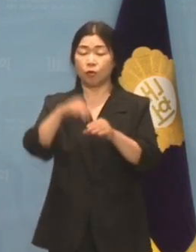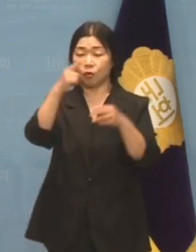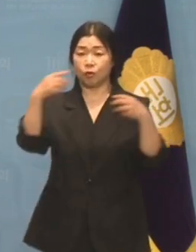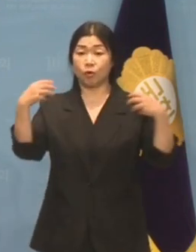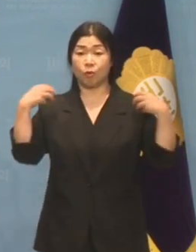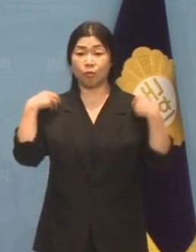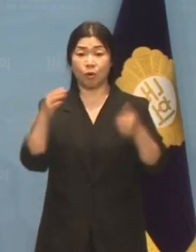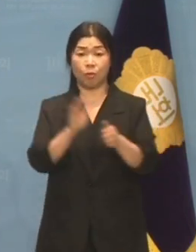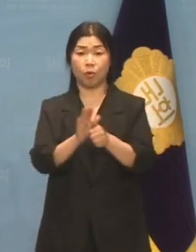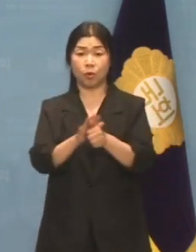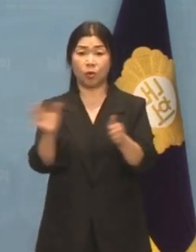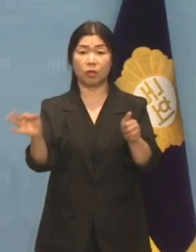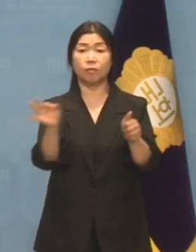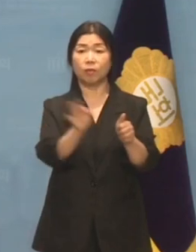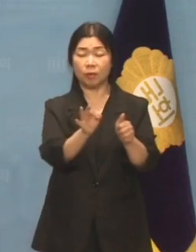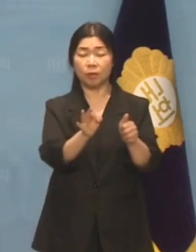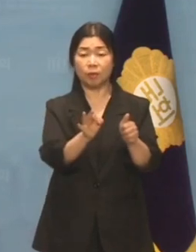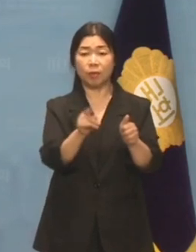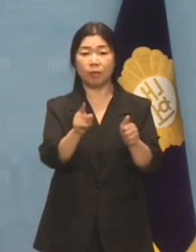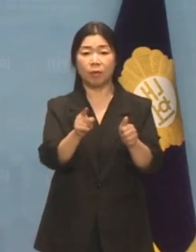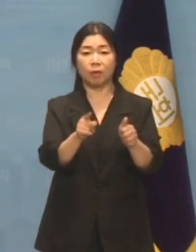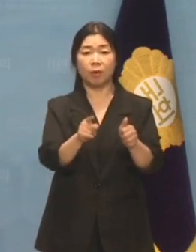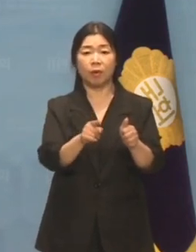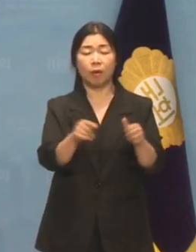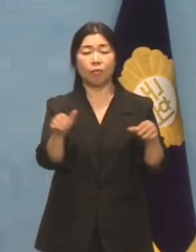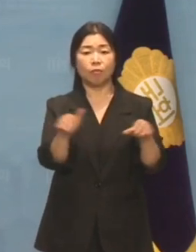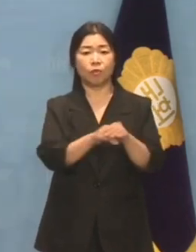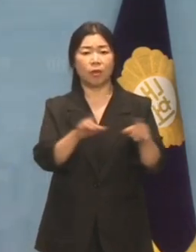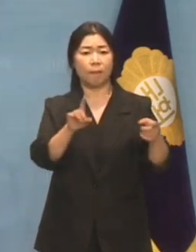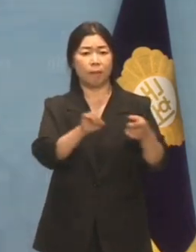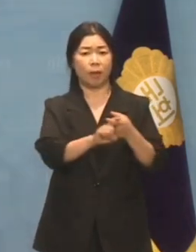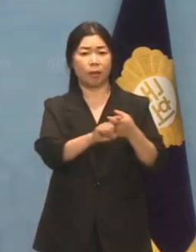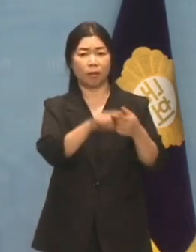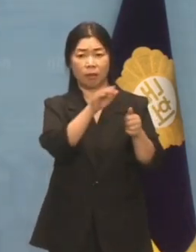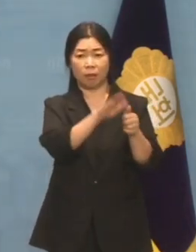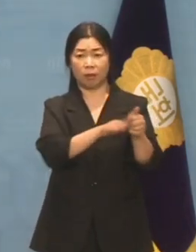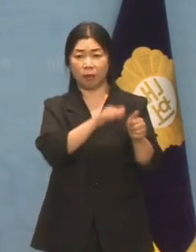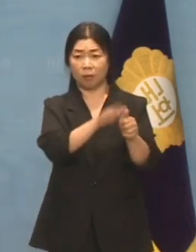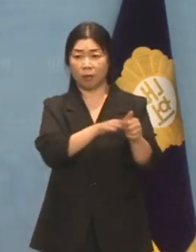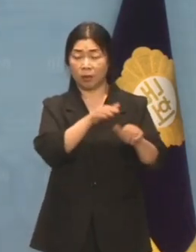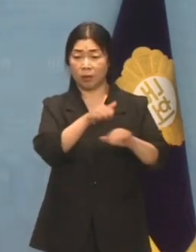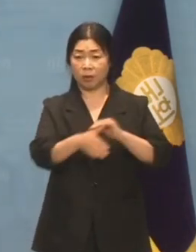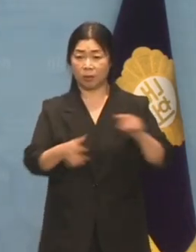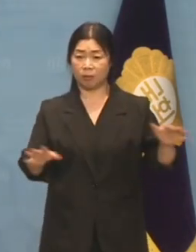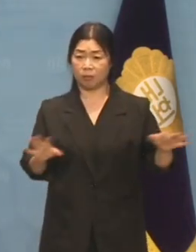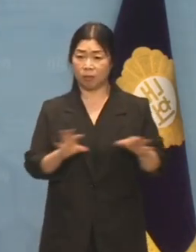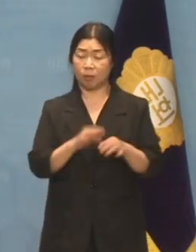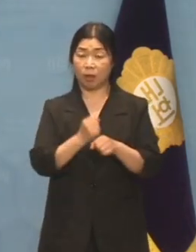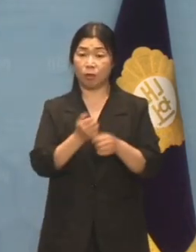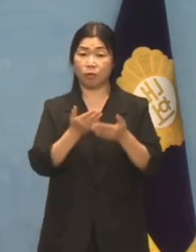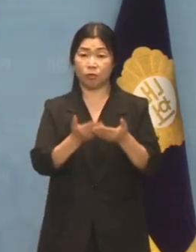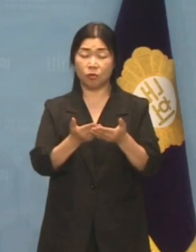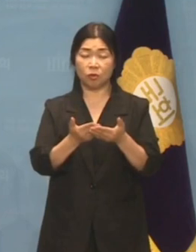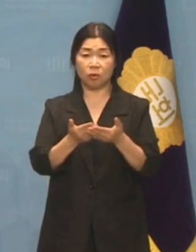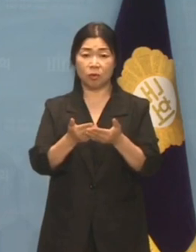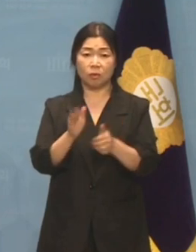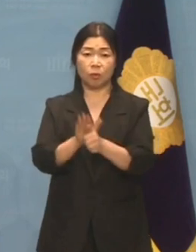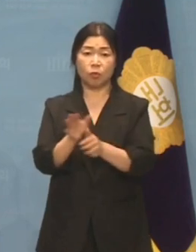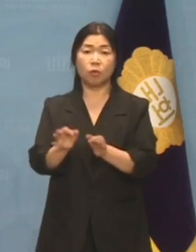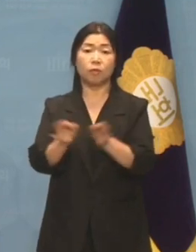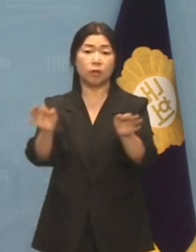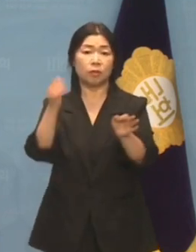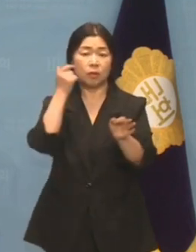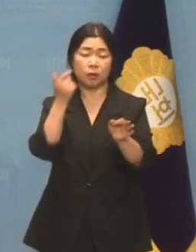이념 정권 유지비였나라는 발언은 숨겨진 의도를 의심할 수밖에 없게 만듭니다.